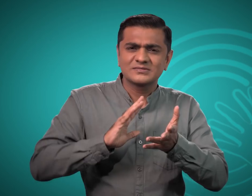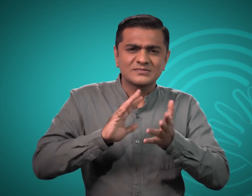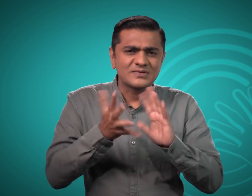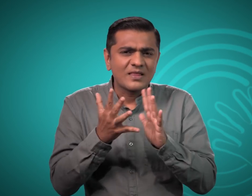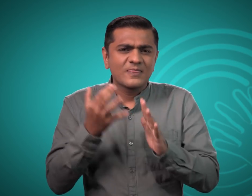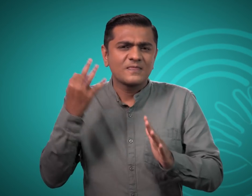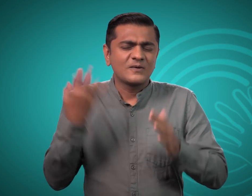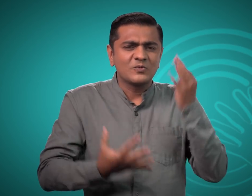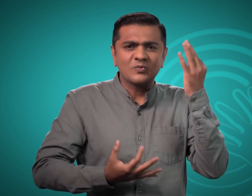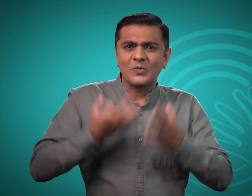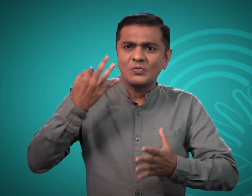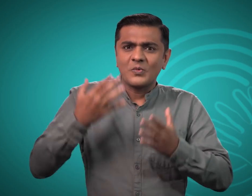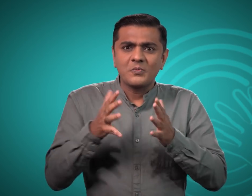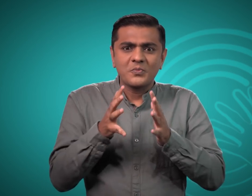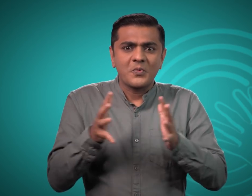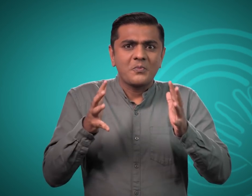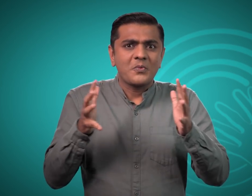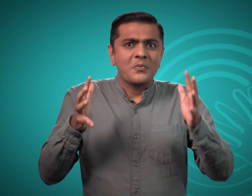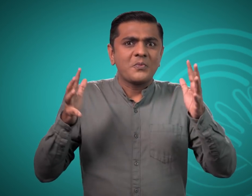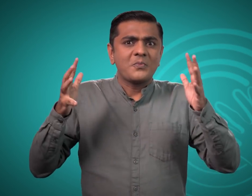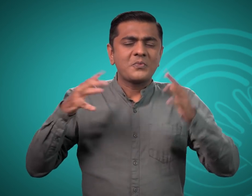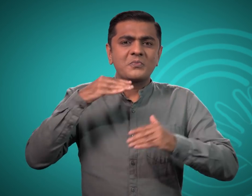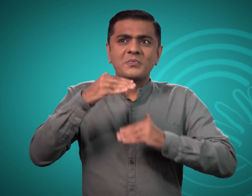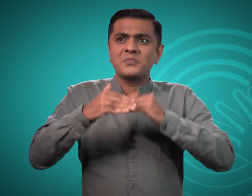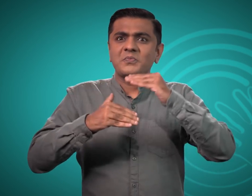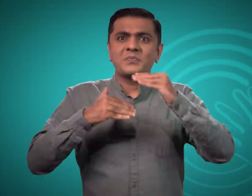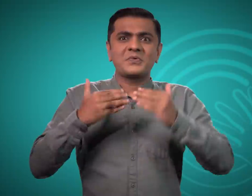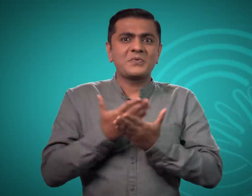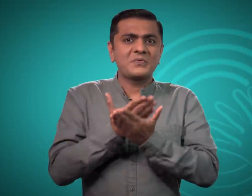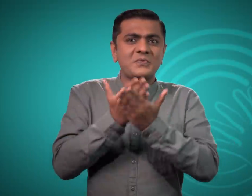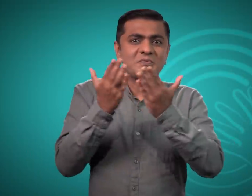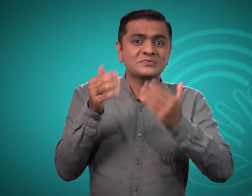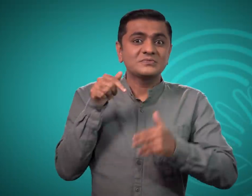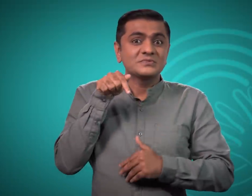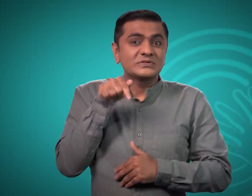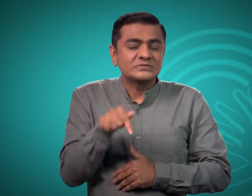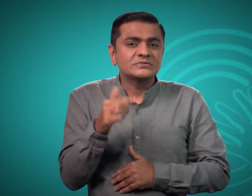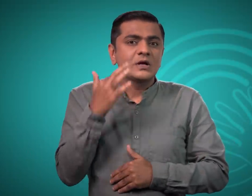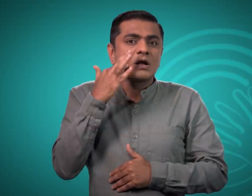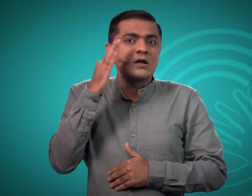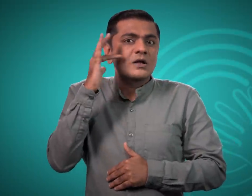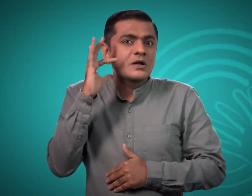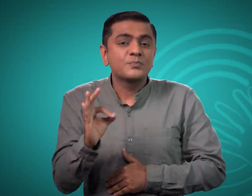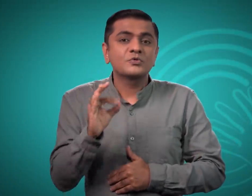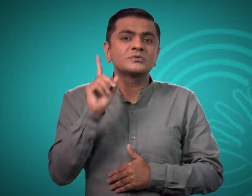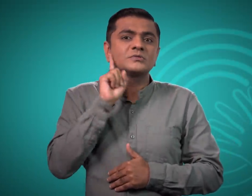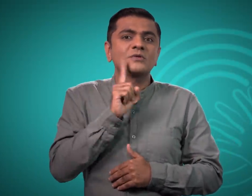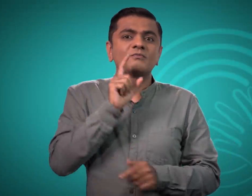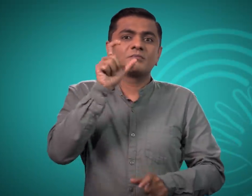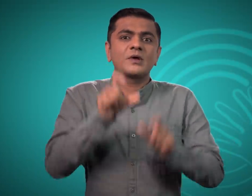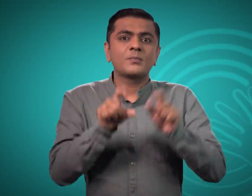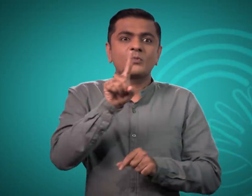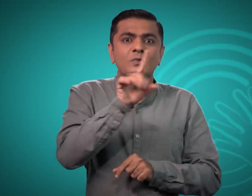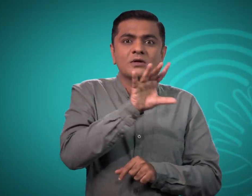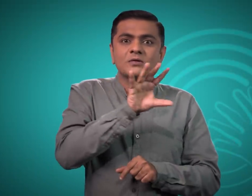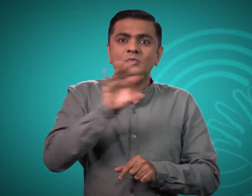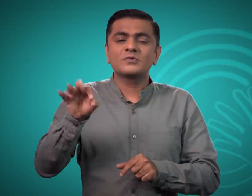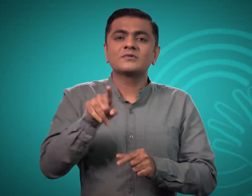समुदाय फल फूल रहा है और बहुत सारे नए संकेत है। कर्णबदीर लोगों के लिए उत्सव का एक महत्व पूर्ण सप्ताह